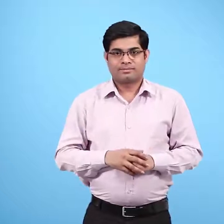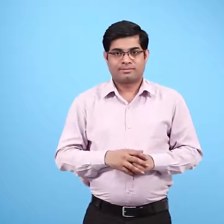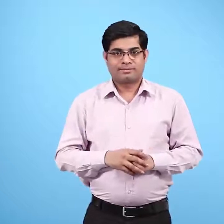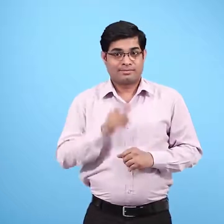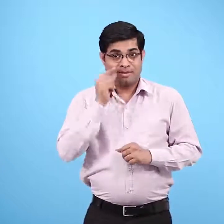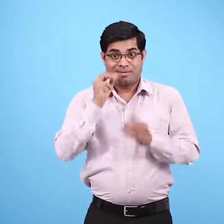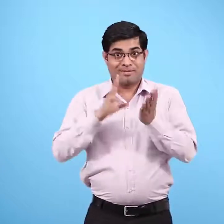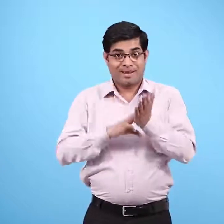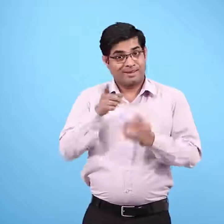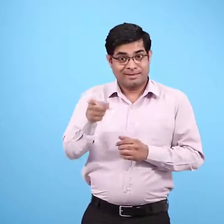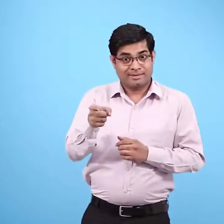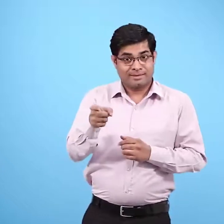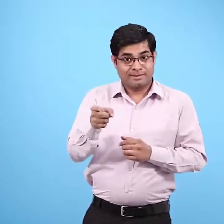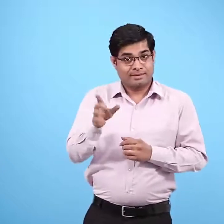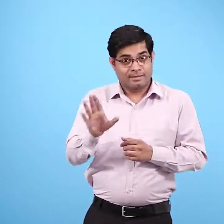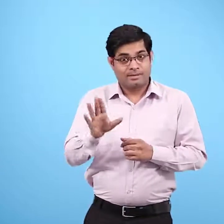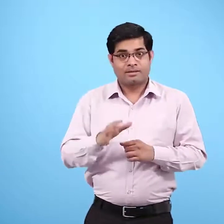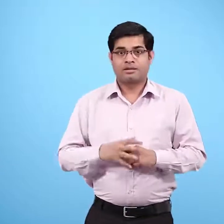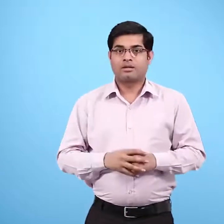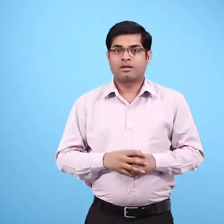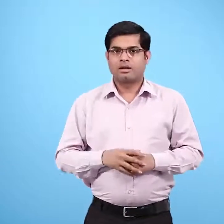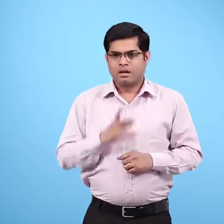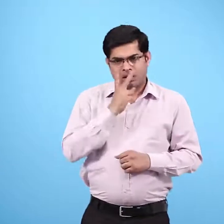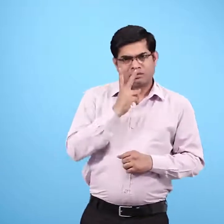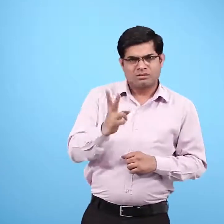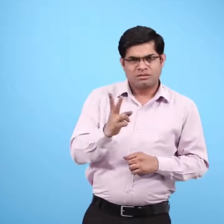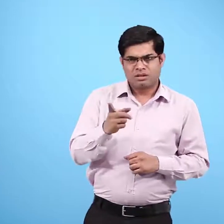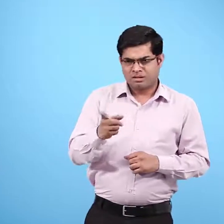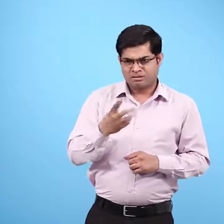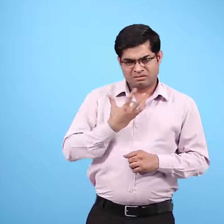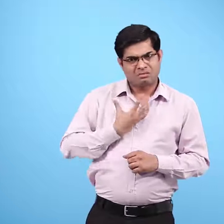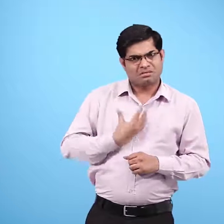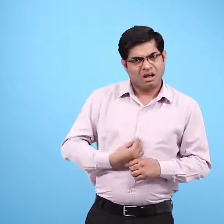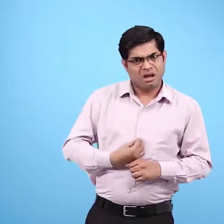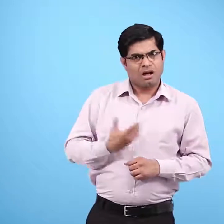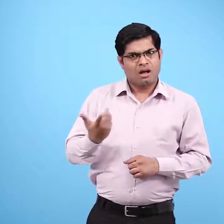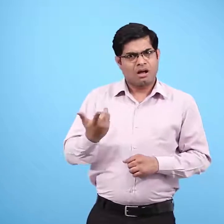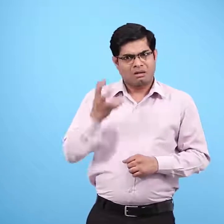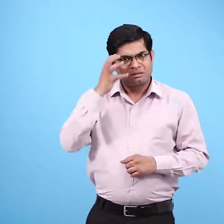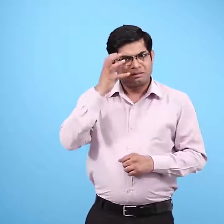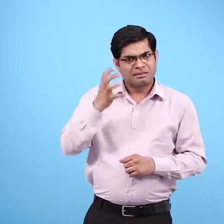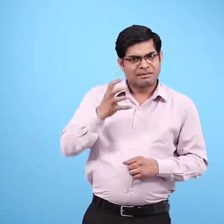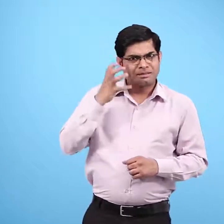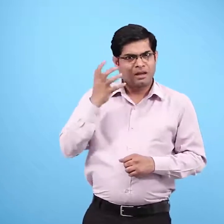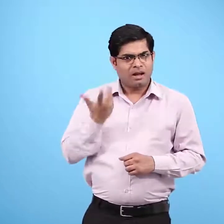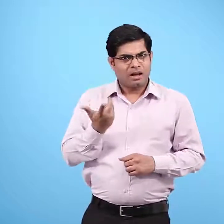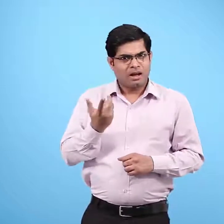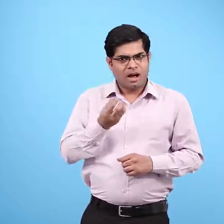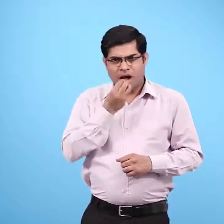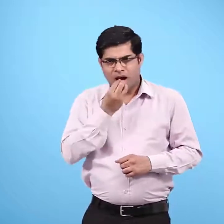तो उसका खाना ठीक से नहीं पचता यही नहीं उन्होंने बताया कि हमारे पेट